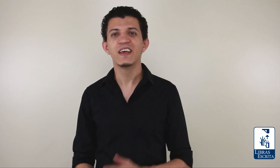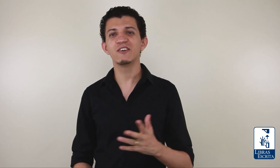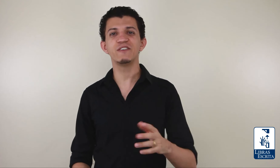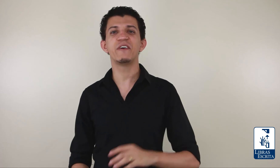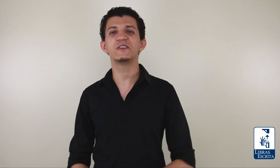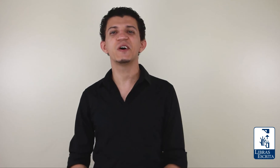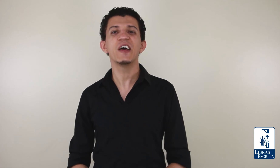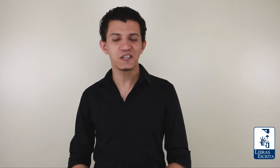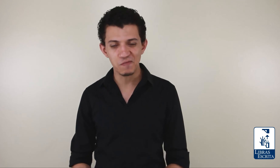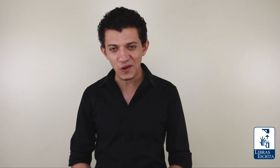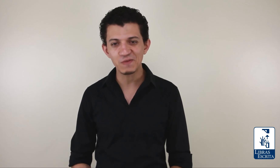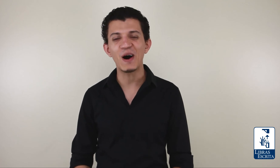Eu te vejo em nossa próxima aula.